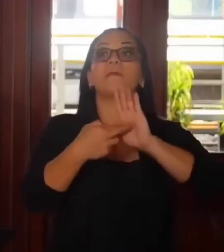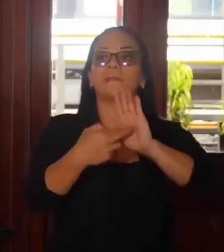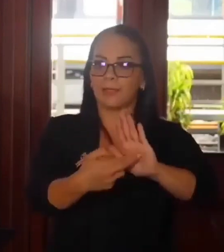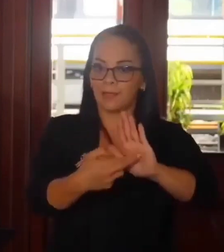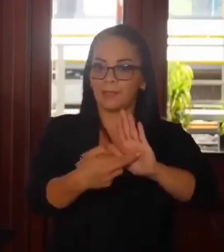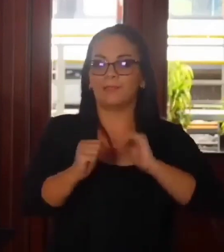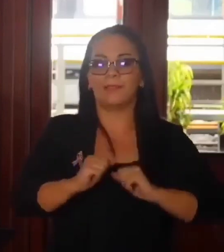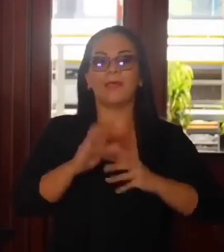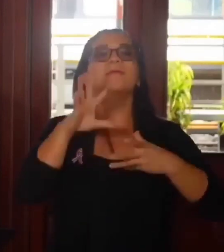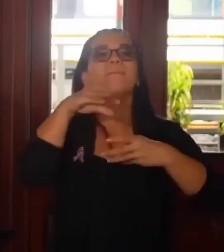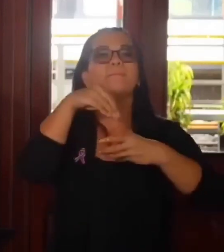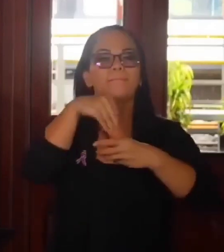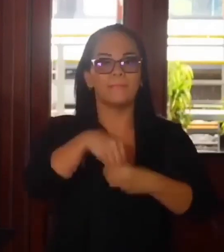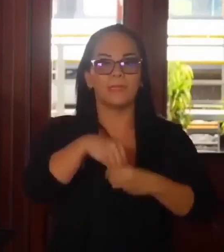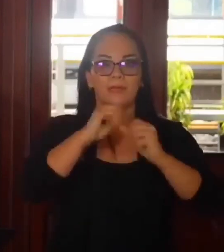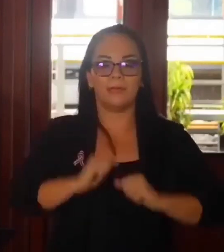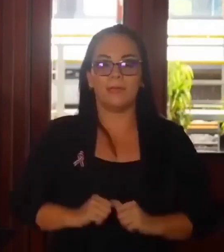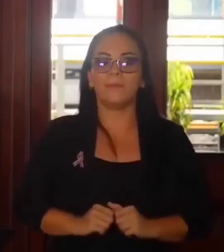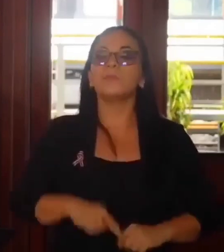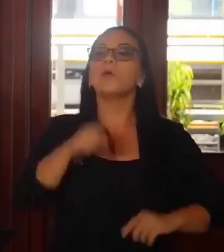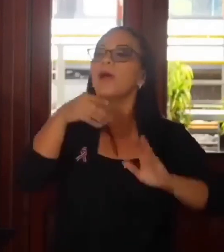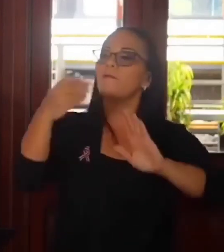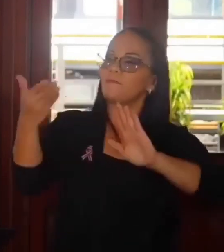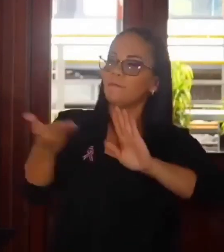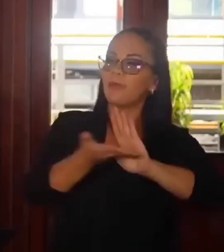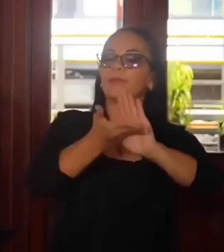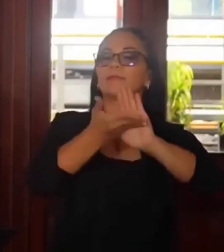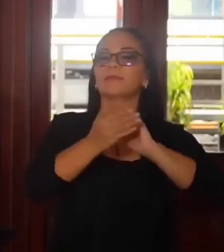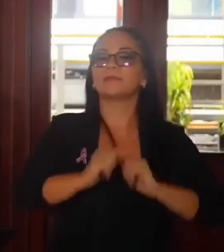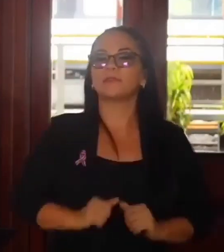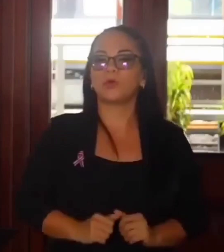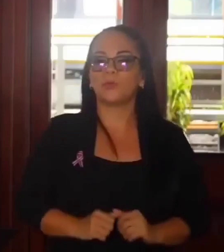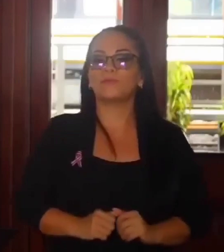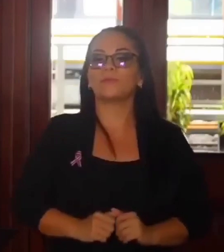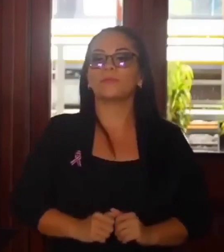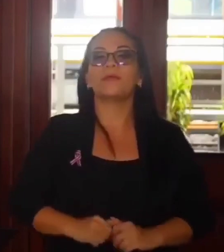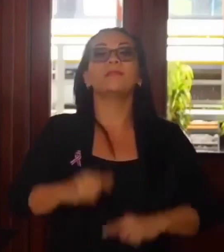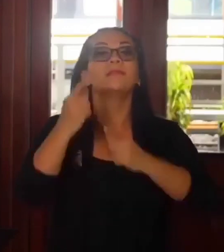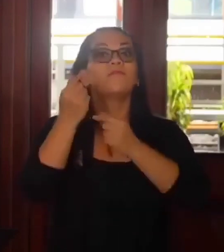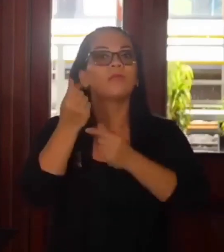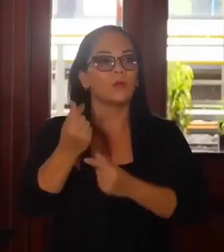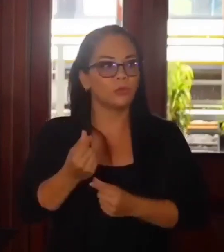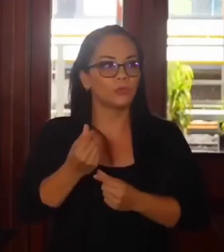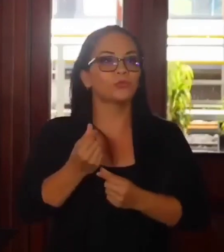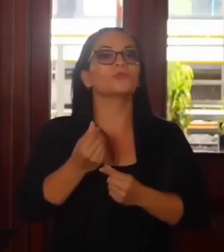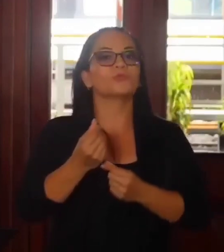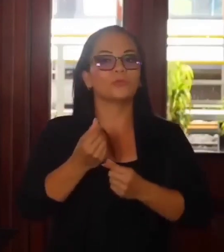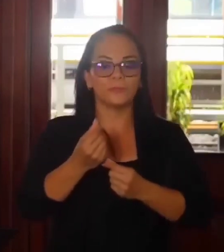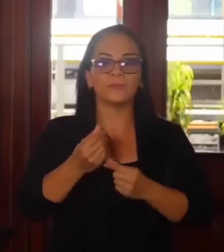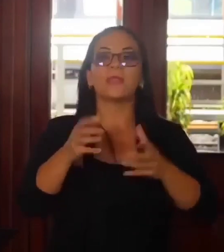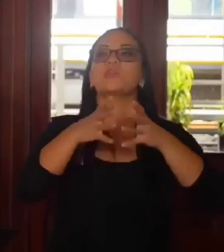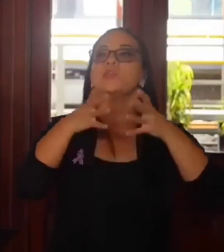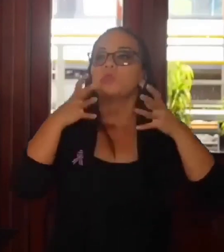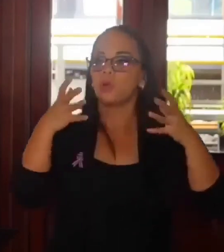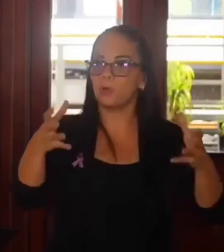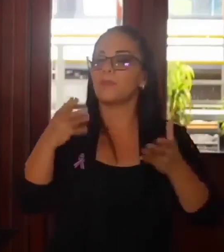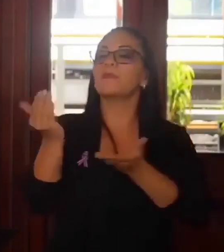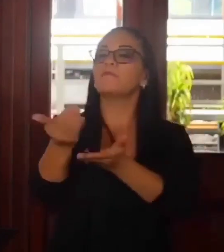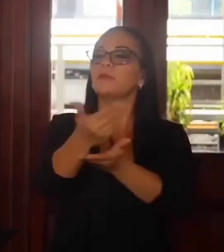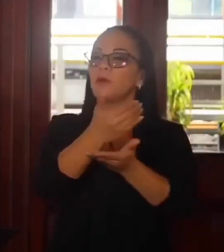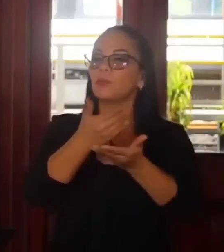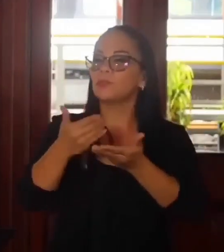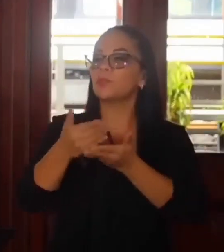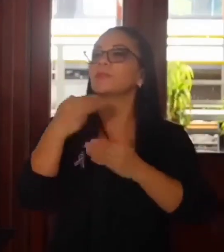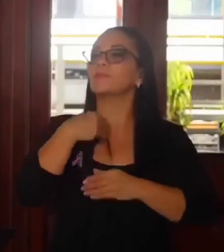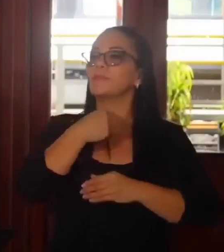implica una afectación de recursos enormes a la recaudación